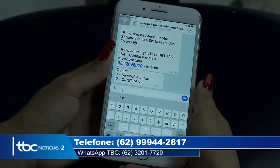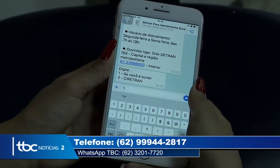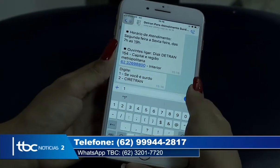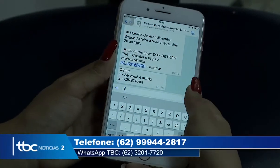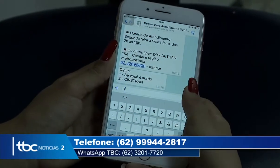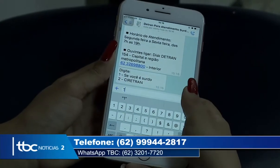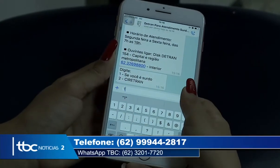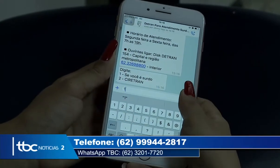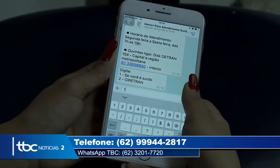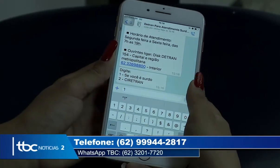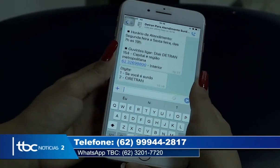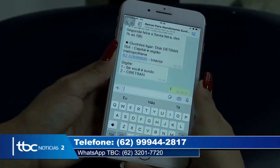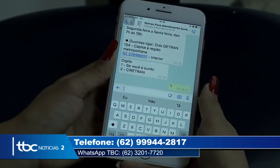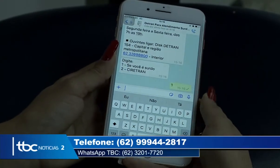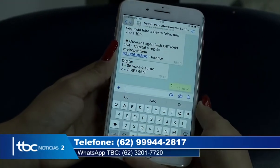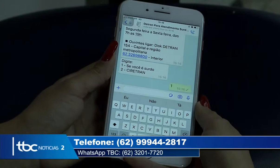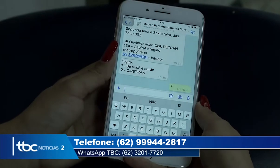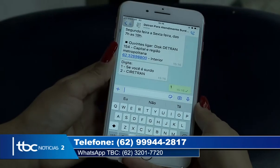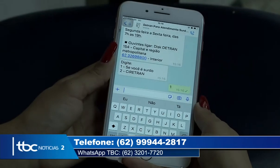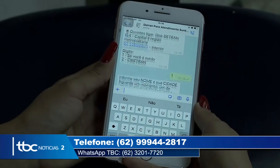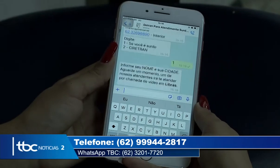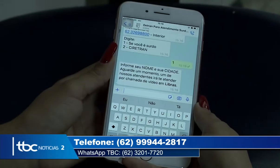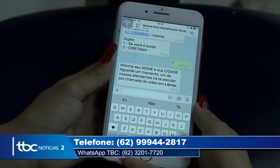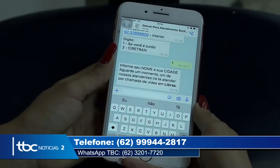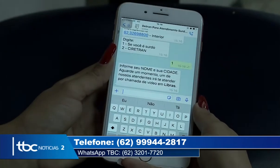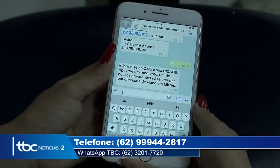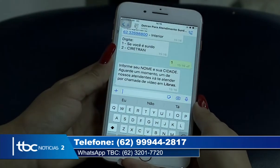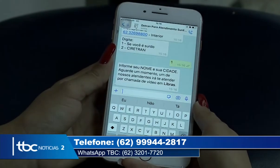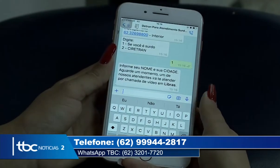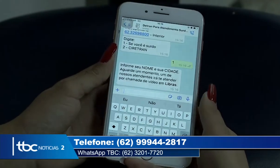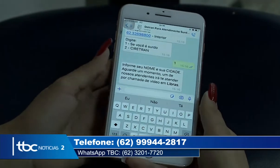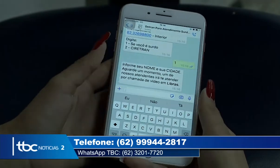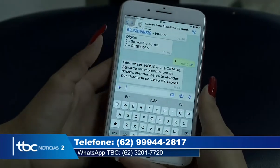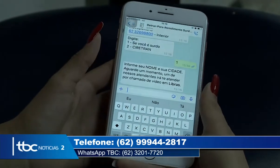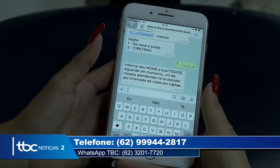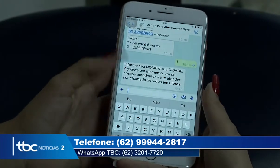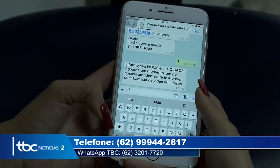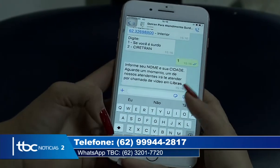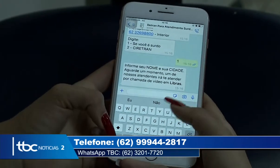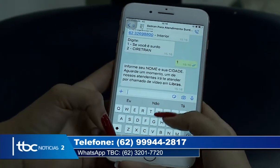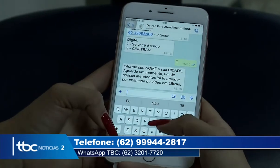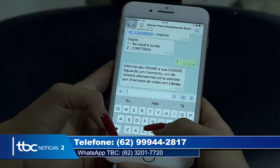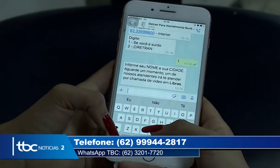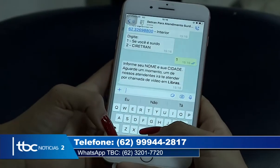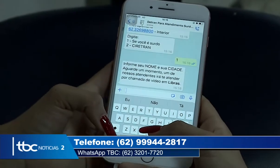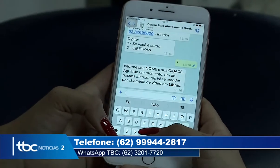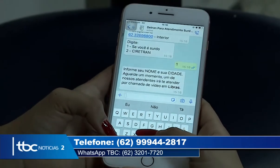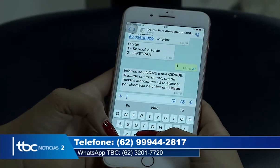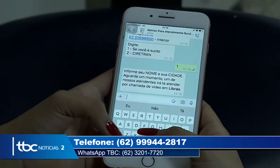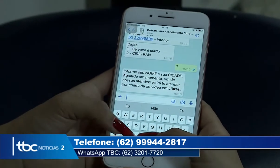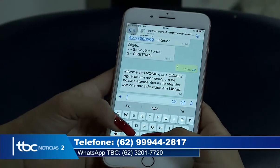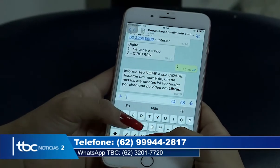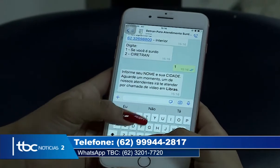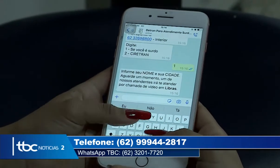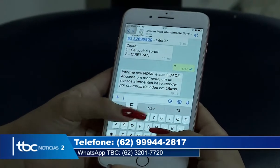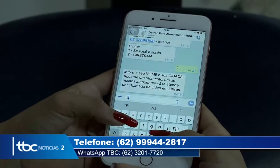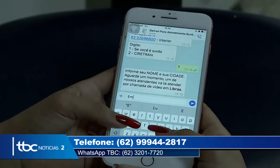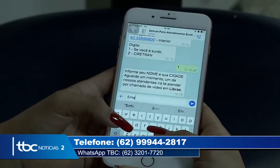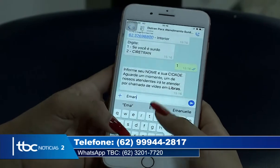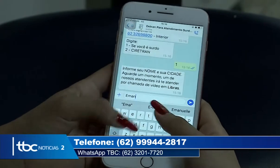solicita a opção número 1 para falar com um dos intérpretes através de chamada de vídeo. Caso seja um servidor do Ciretrans, é